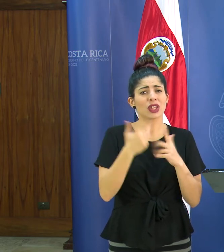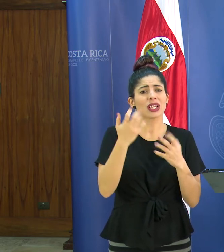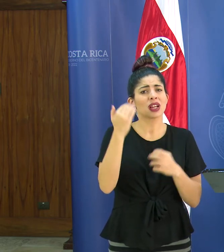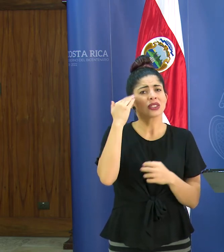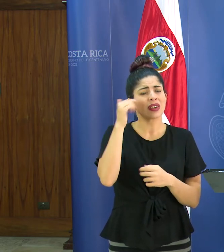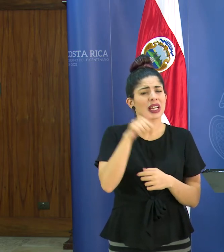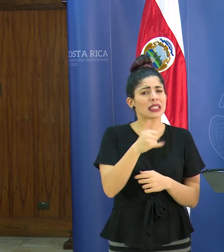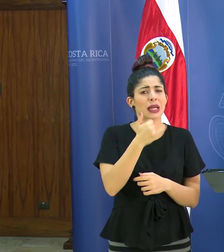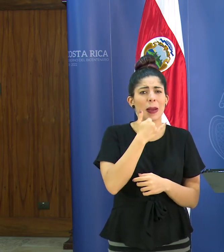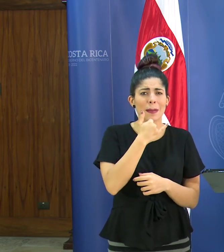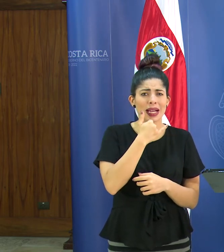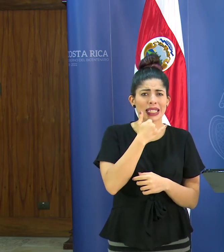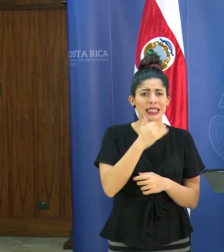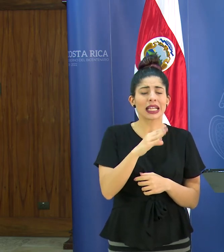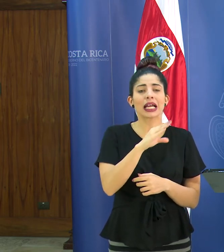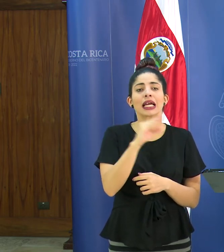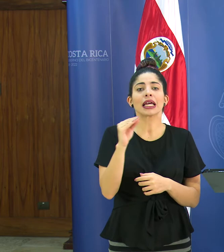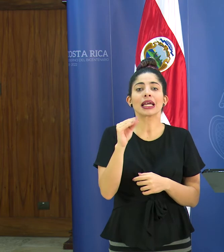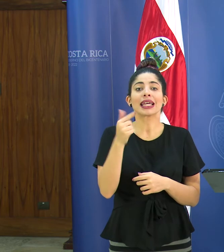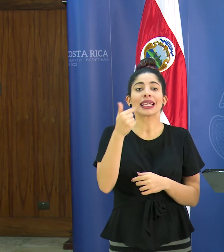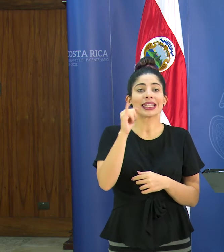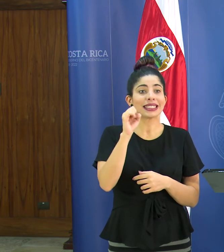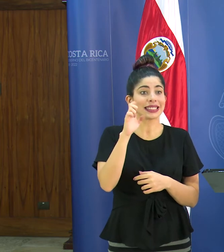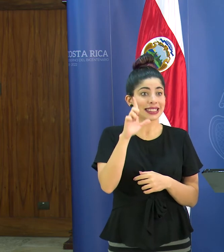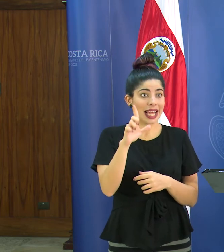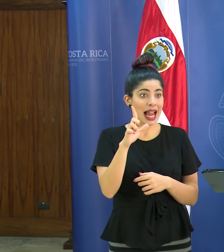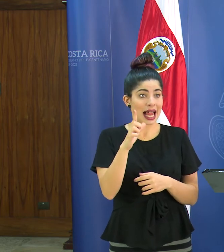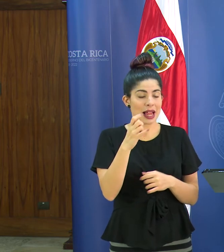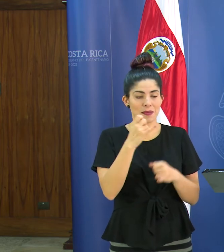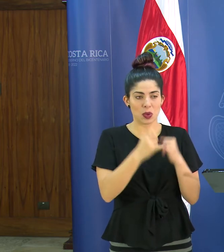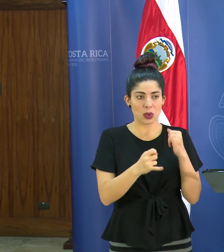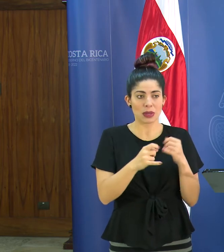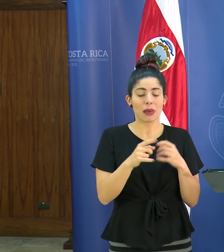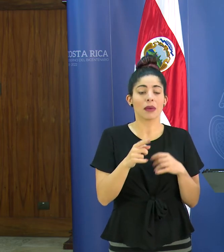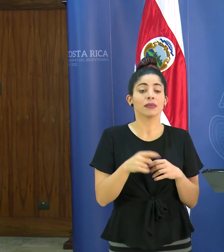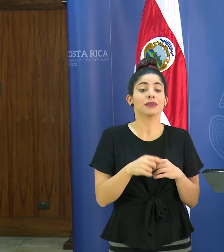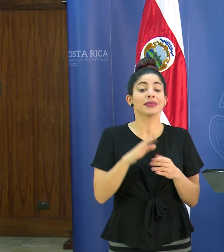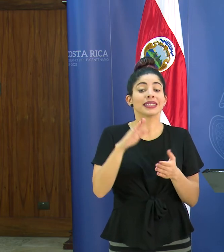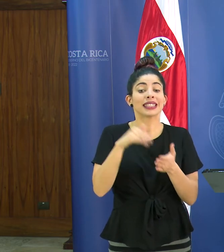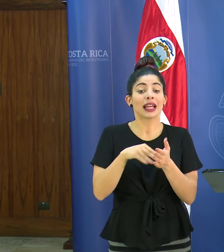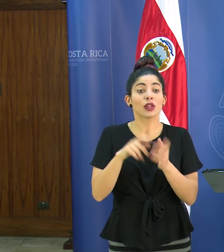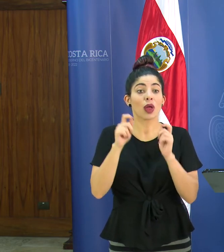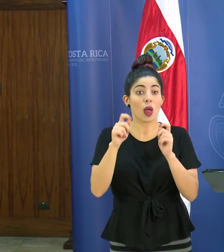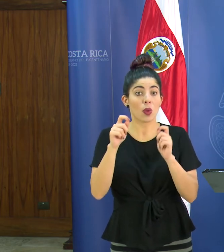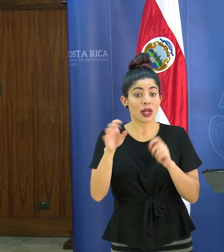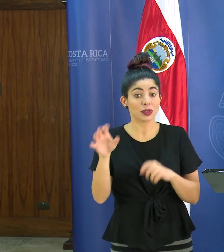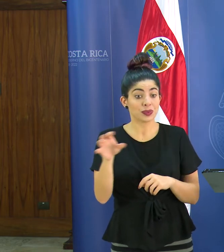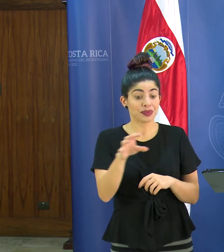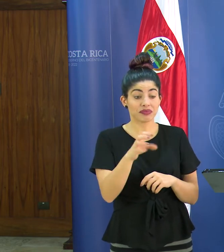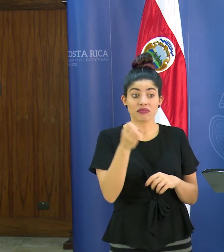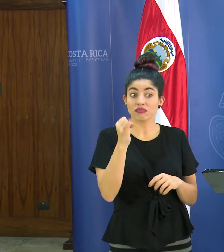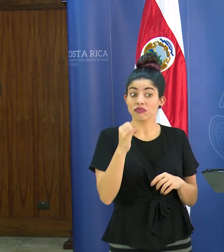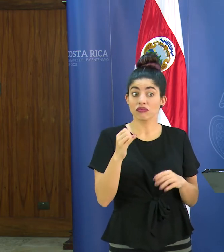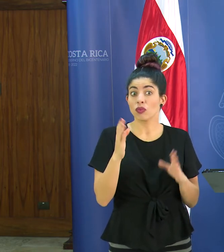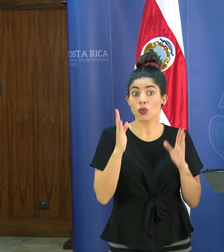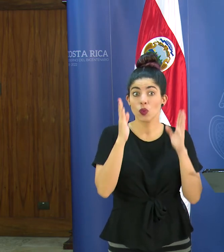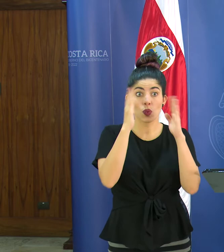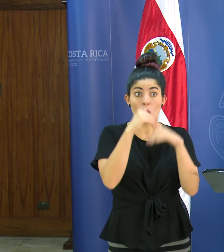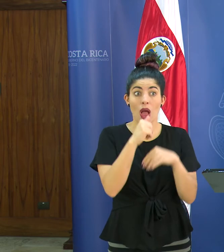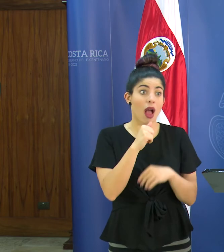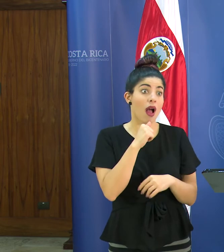pasa con eso y doña Giselle aquí finalizo en el caso de los centros educativos que no tengan agua